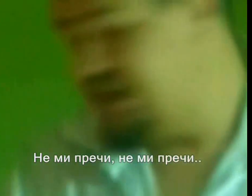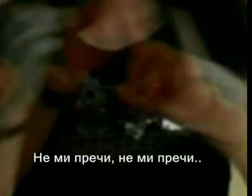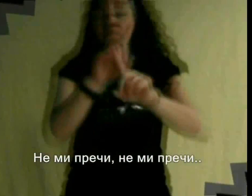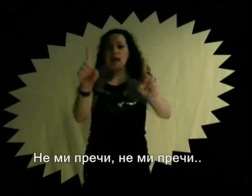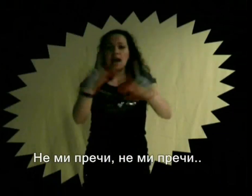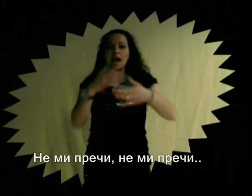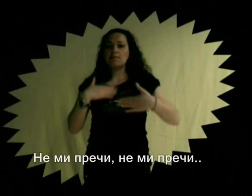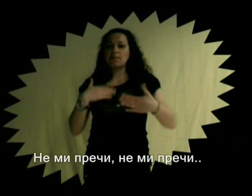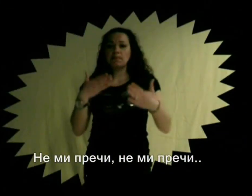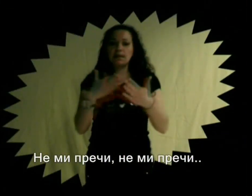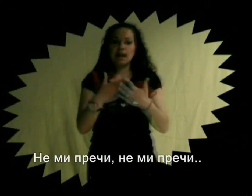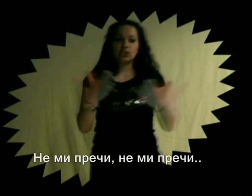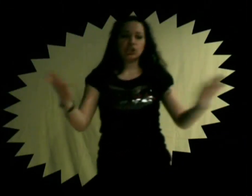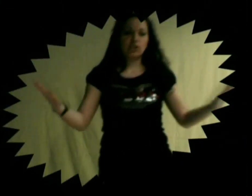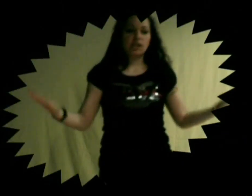не ми пречи.